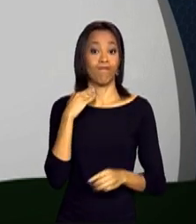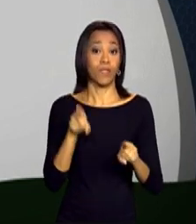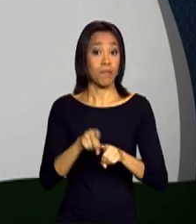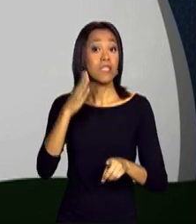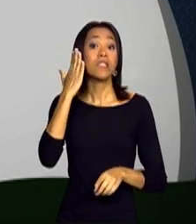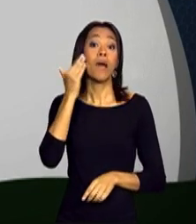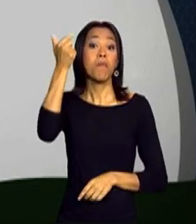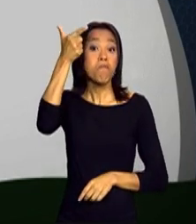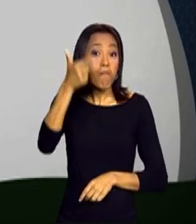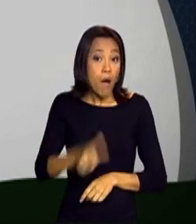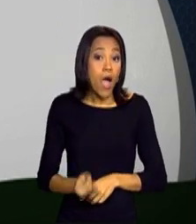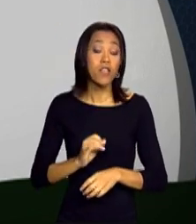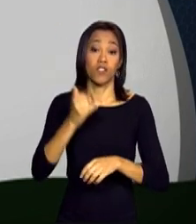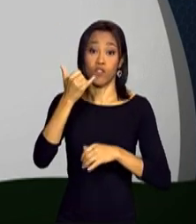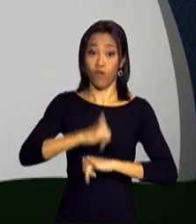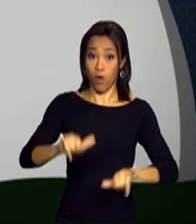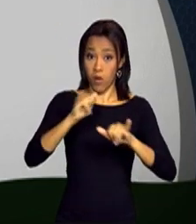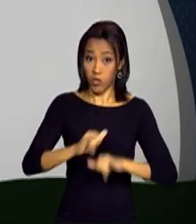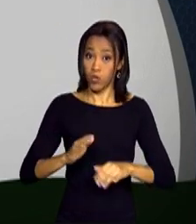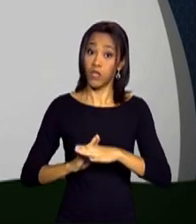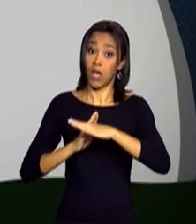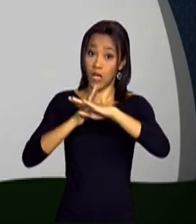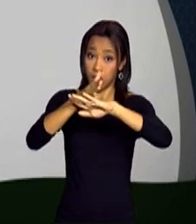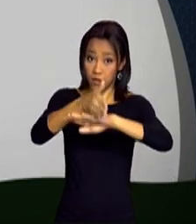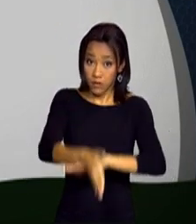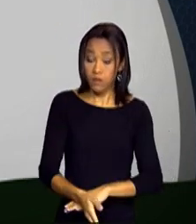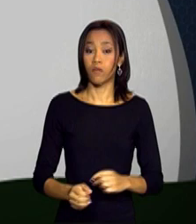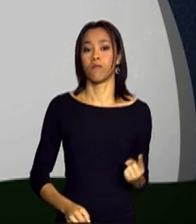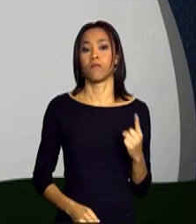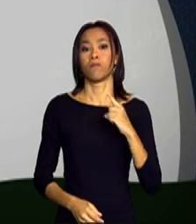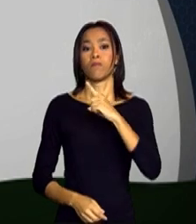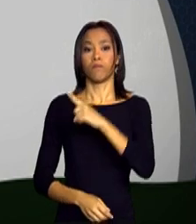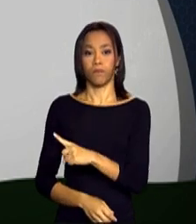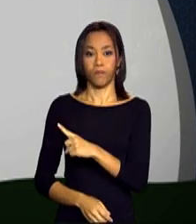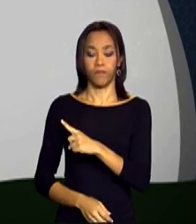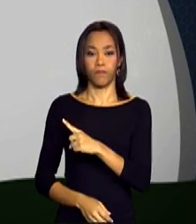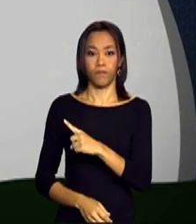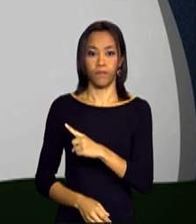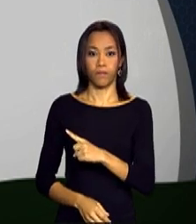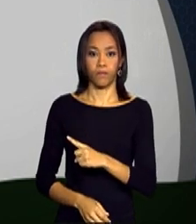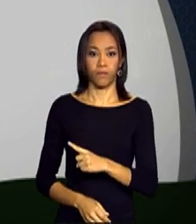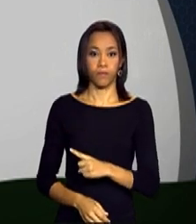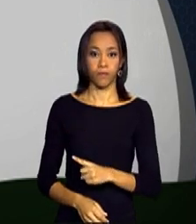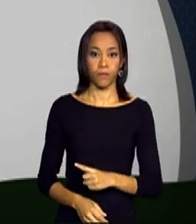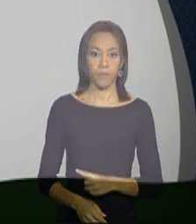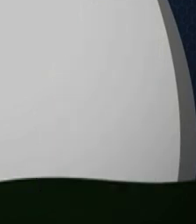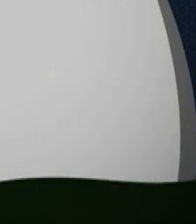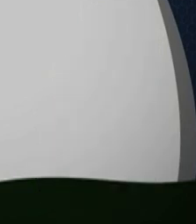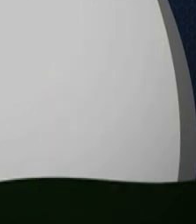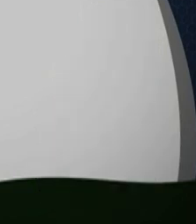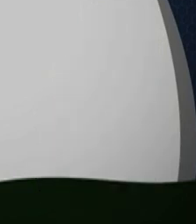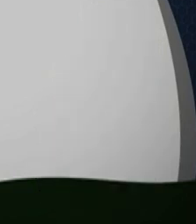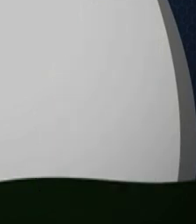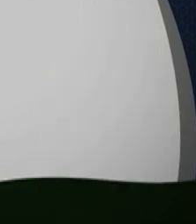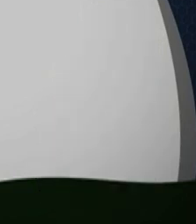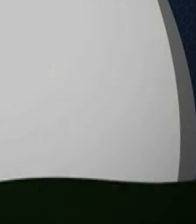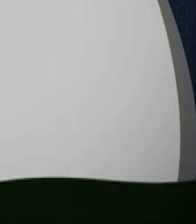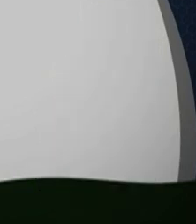mais no site da Receita Federal em www.receita.fazenda.gov.br.